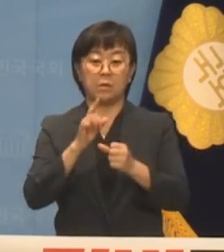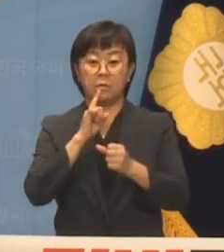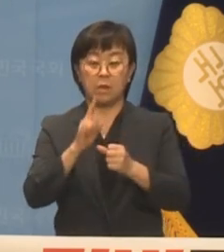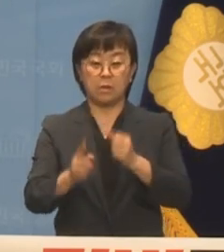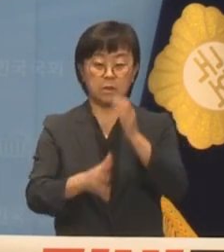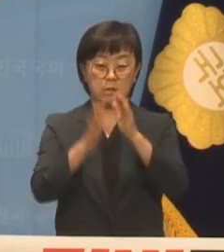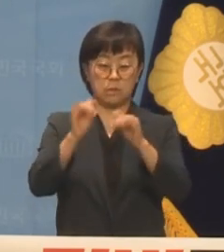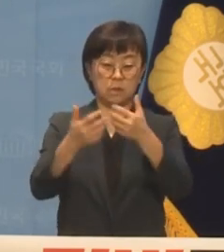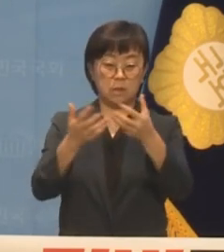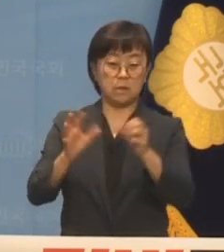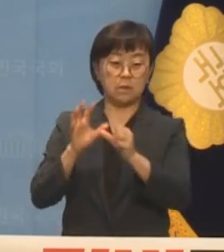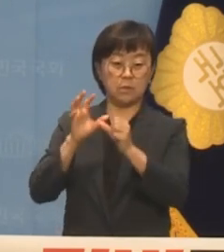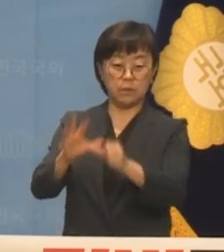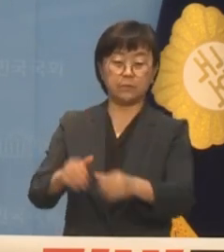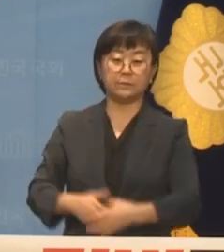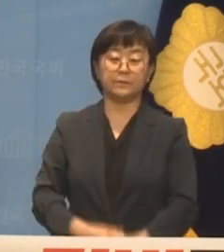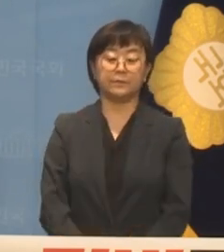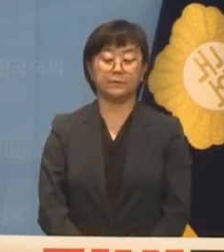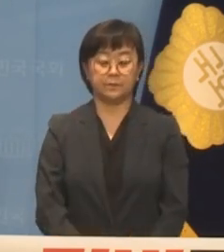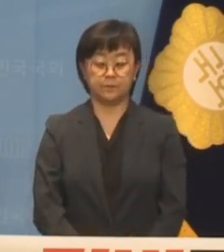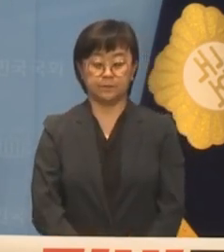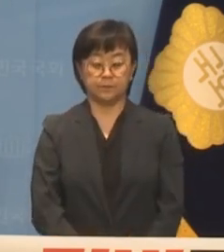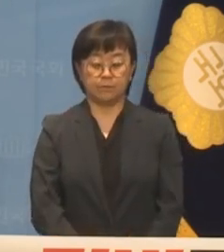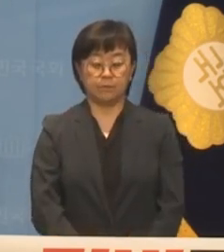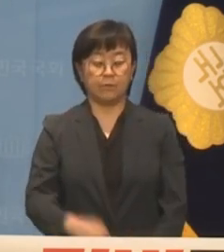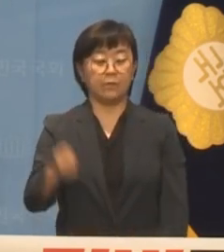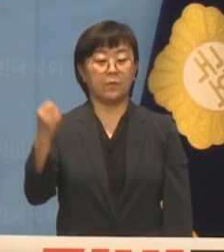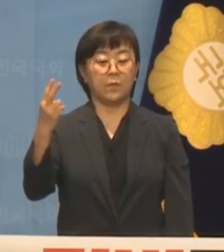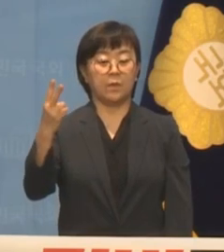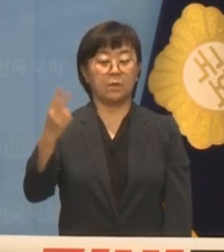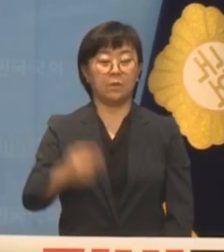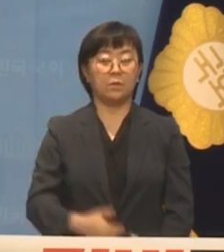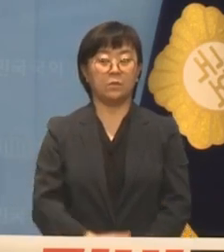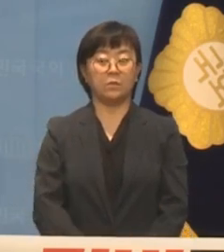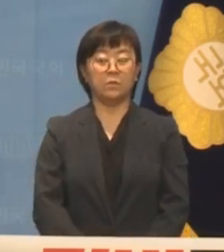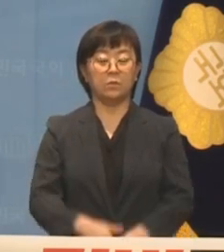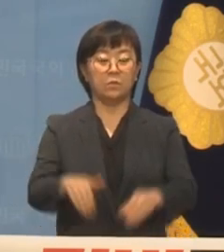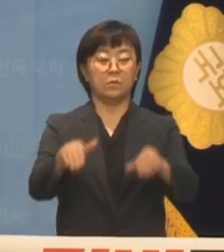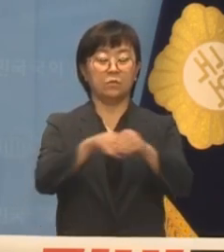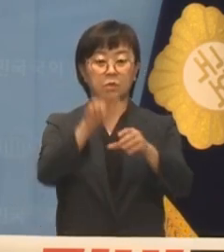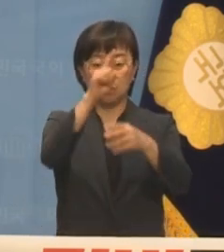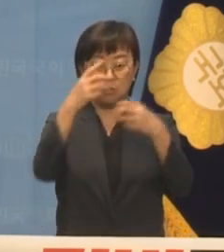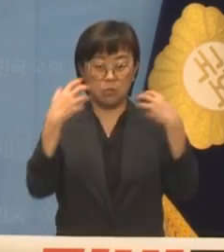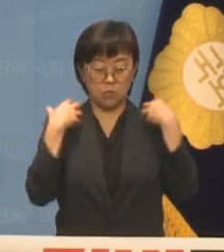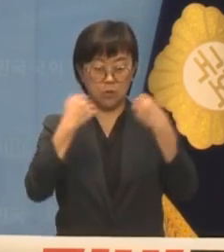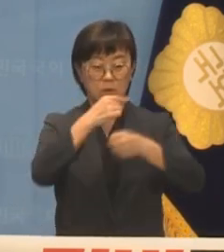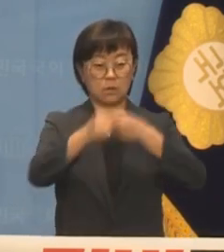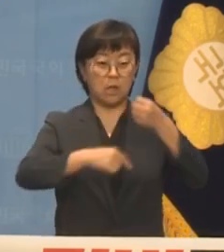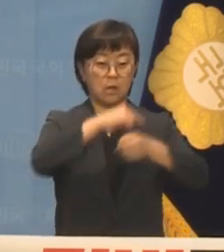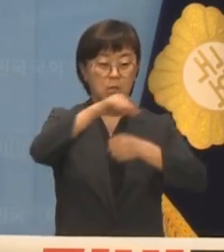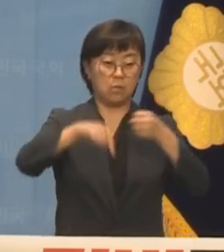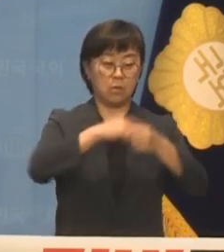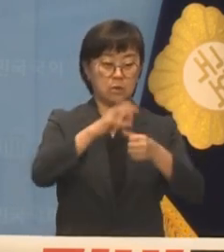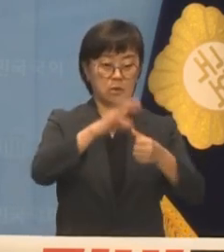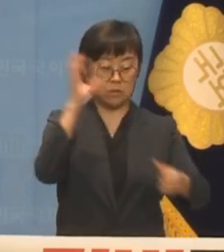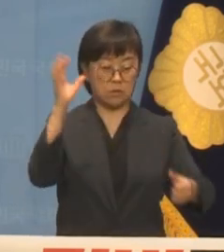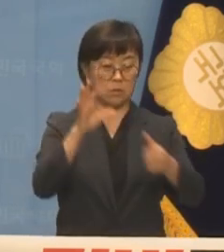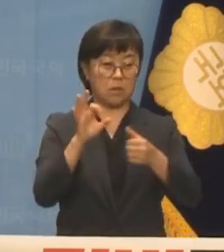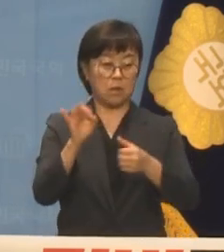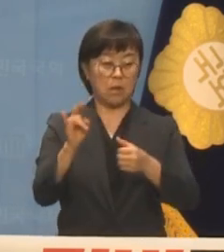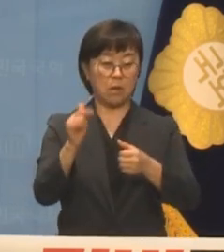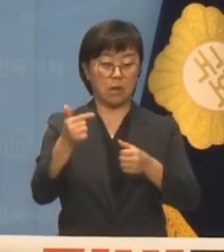시민단체를 급박했습니다 또 문 정부의 탈원전 에너지 전환